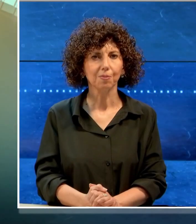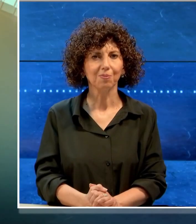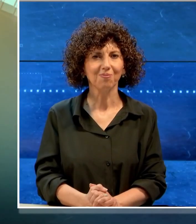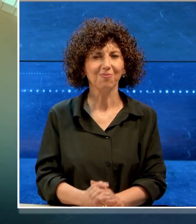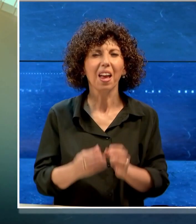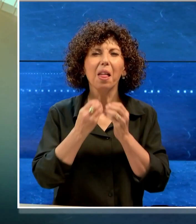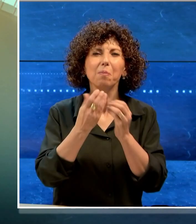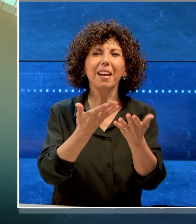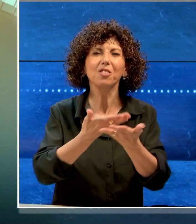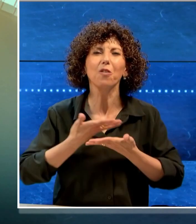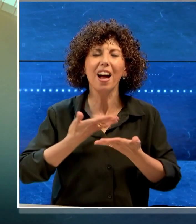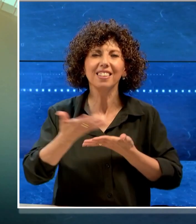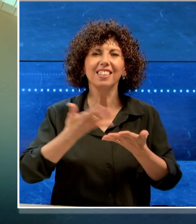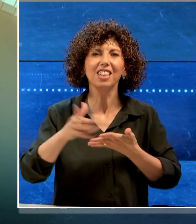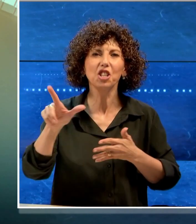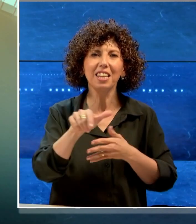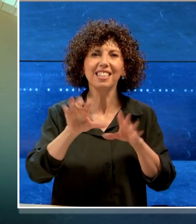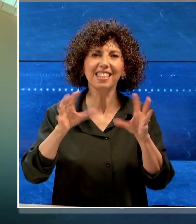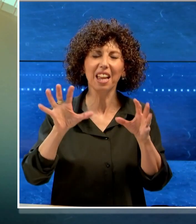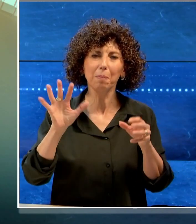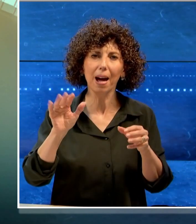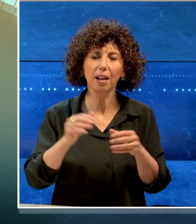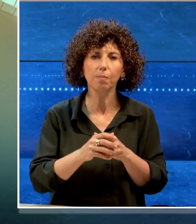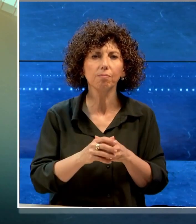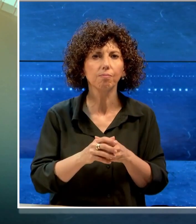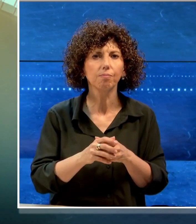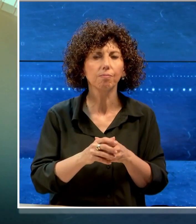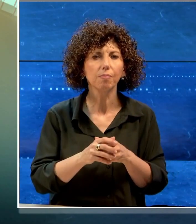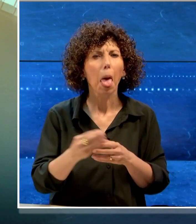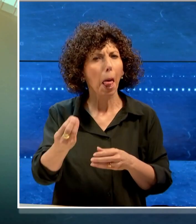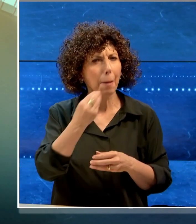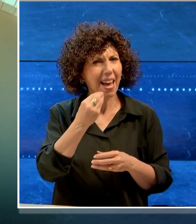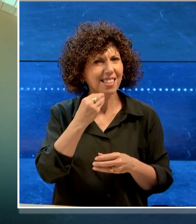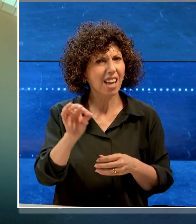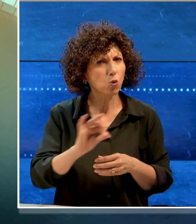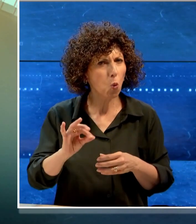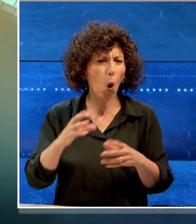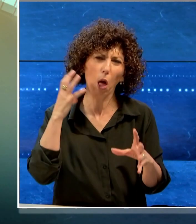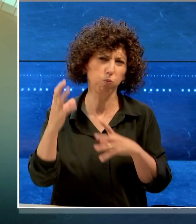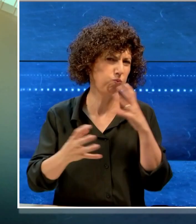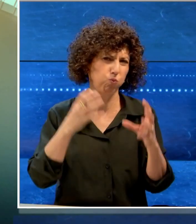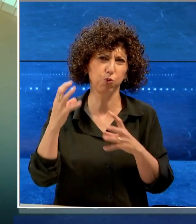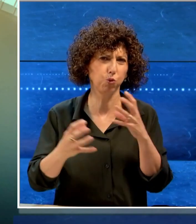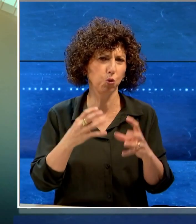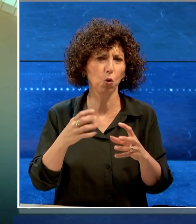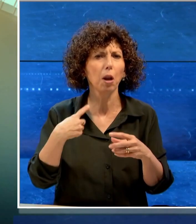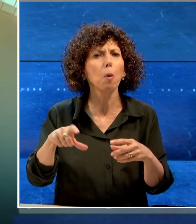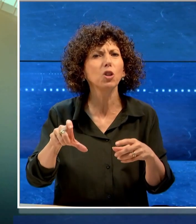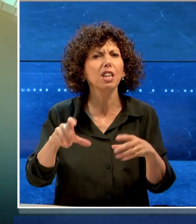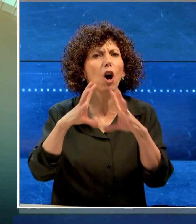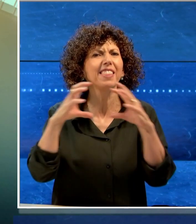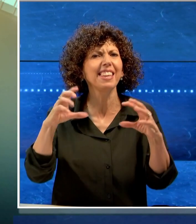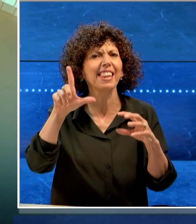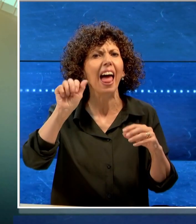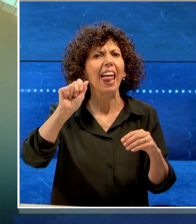Ben trovati con il TIGILIS di Telebari, caos mense scolastiche a Bari. La ditta alla DISA